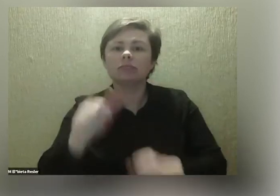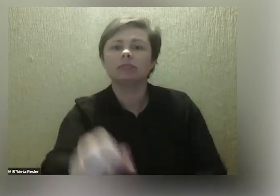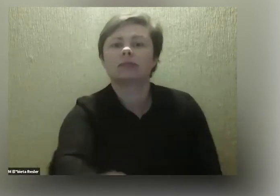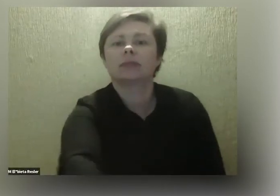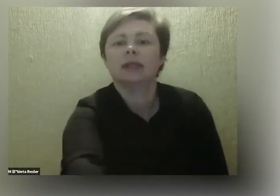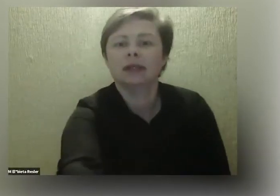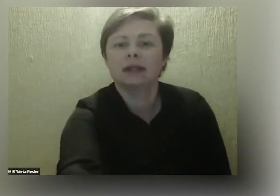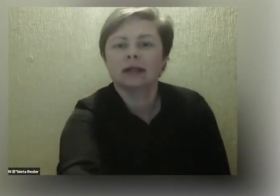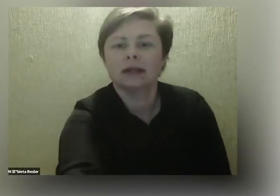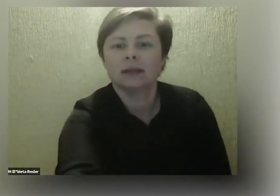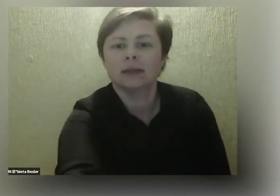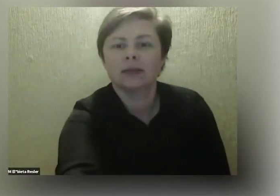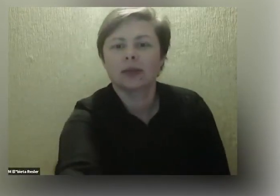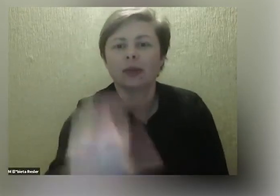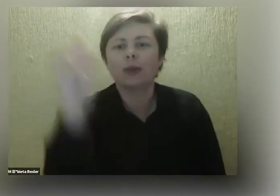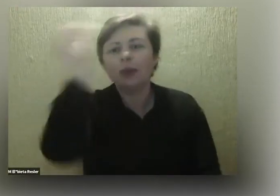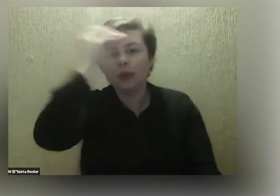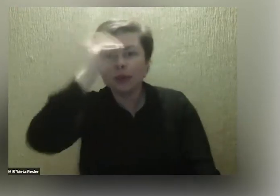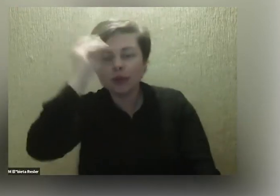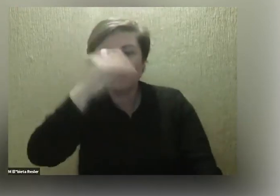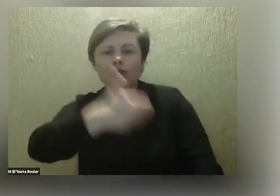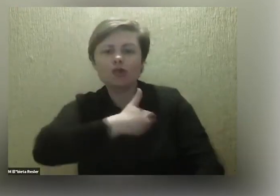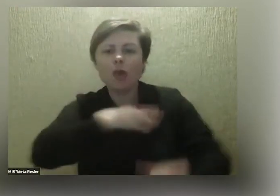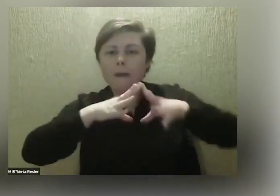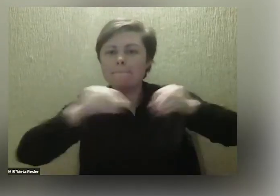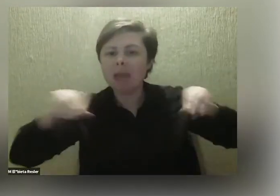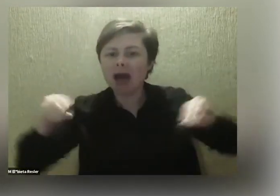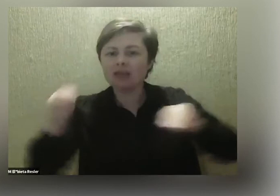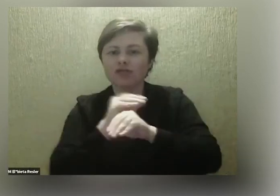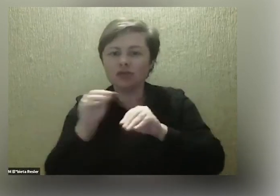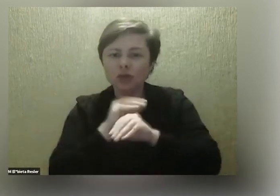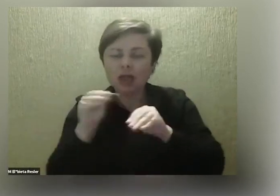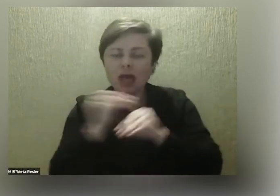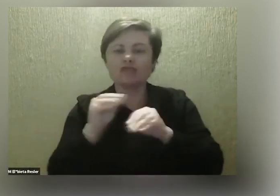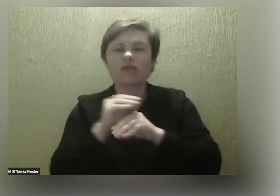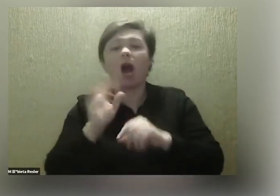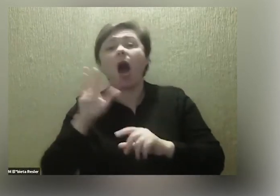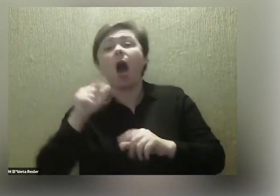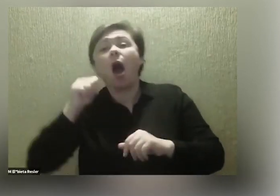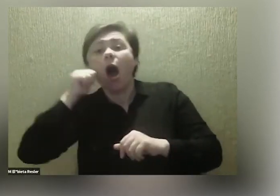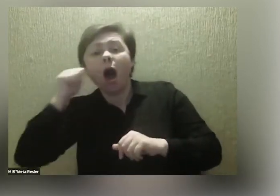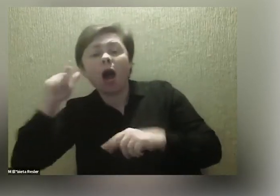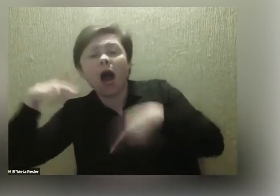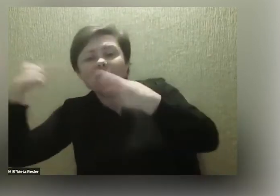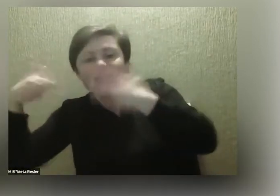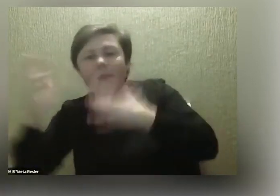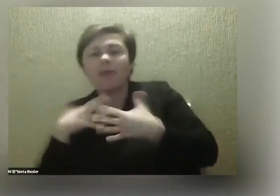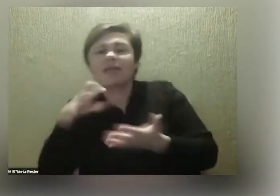w tym momencie powiedzmy uczniem szkoły masażu leczniczego. Jutro będę bardziej zajmował się muzyką i będę bardziej,